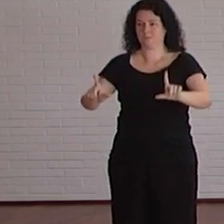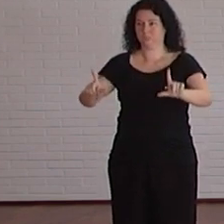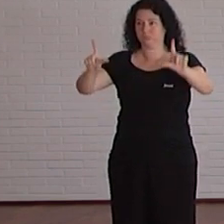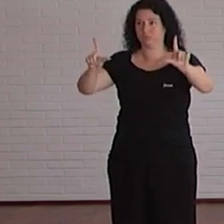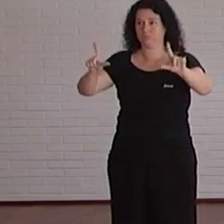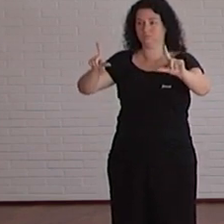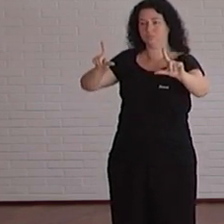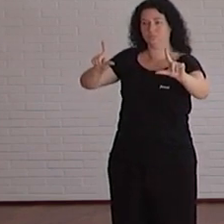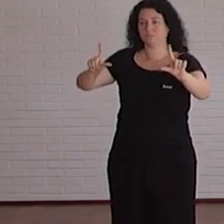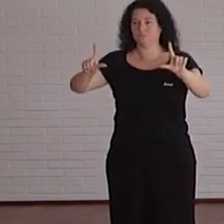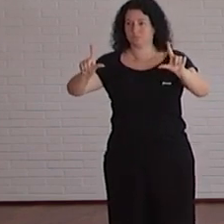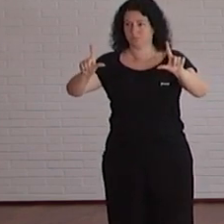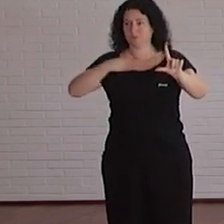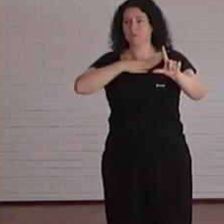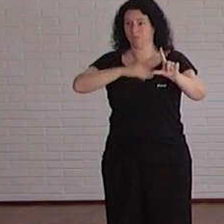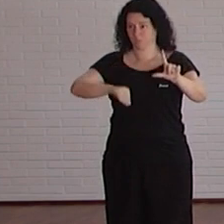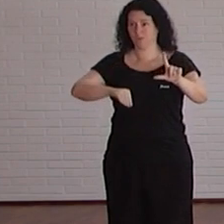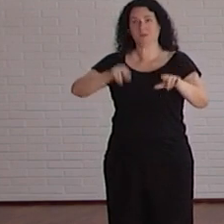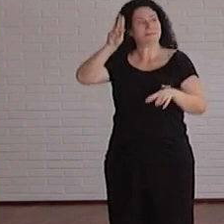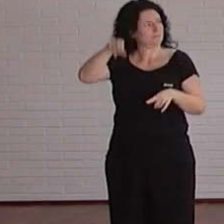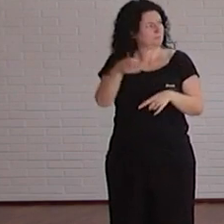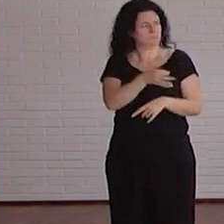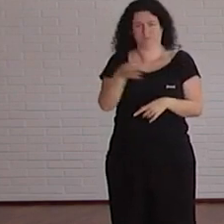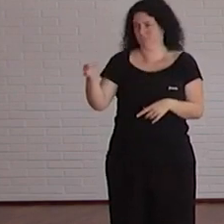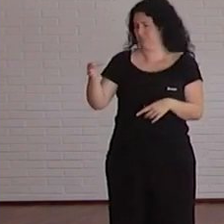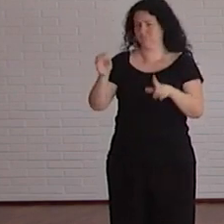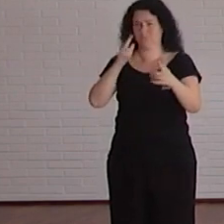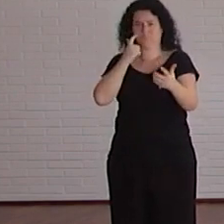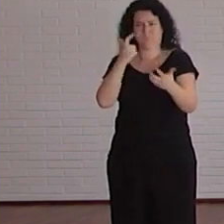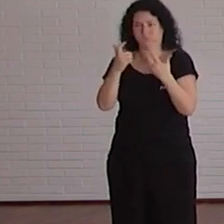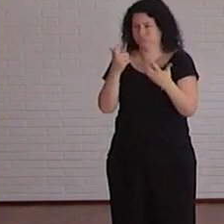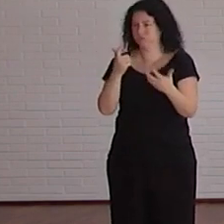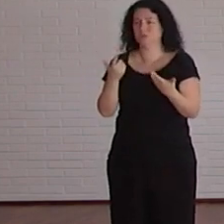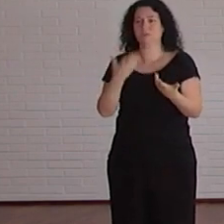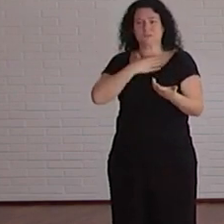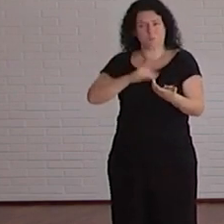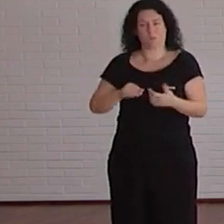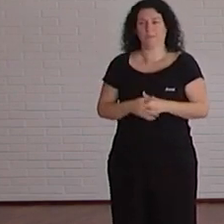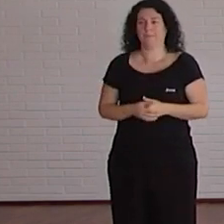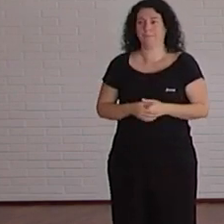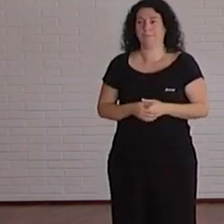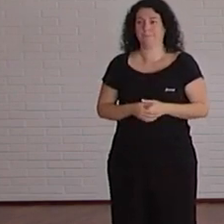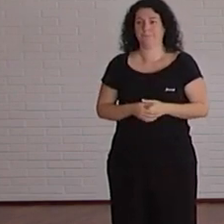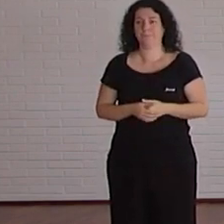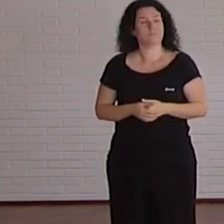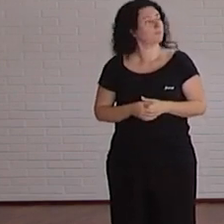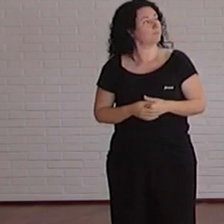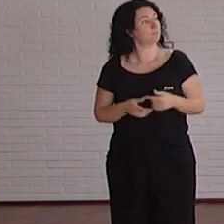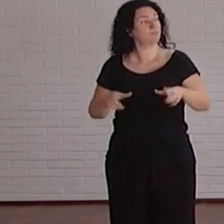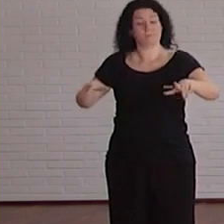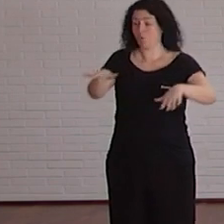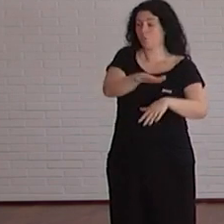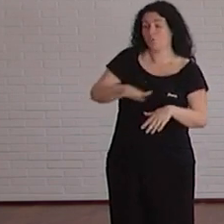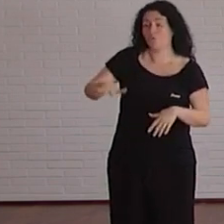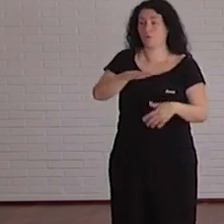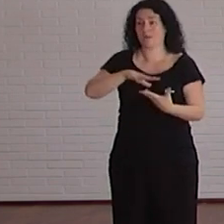y tiene las características óptimas de resolución y de contraste. Los elementos están dispuestos de forma